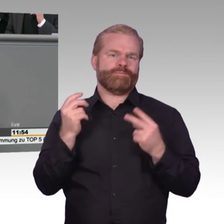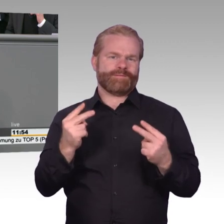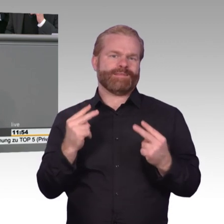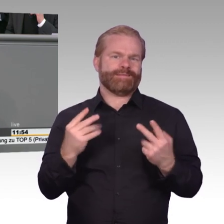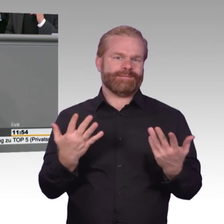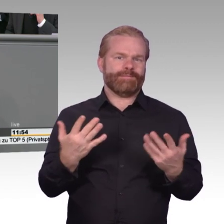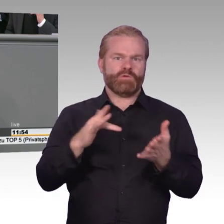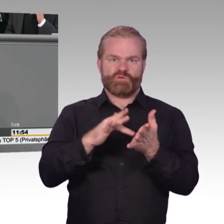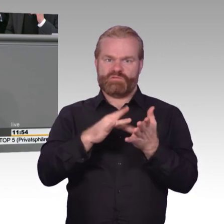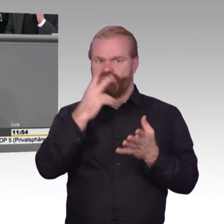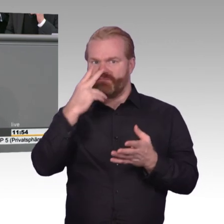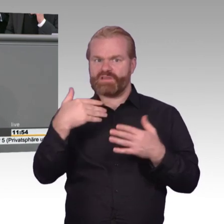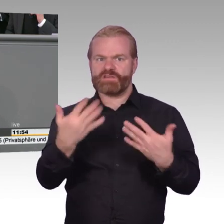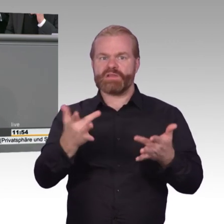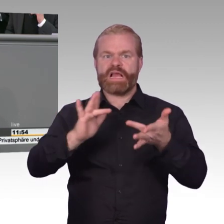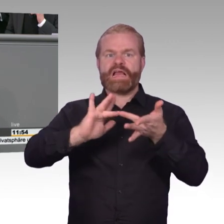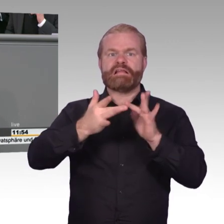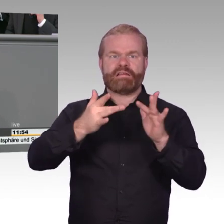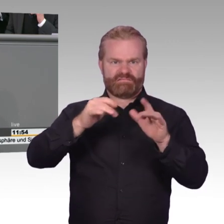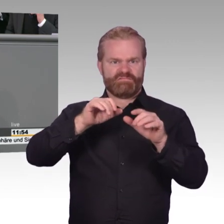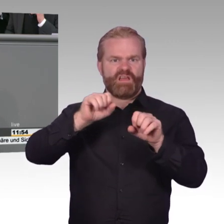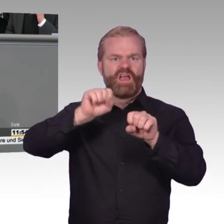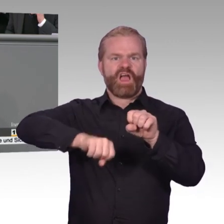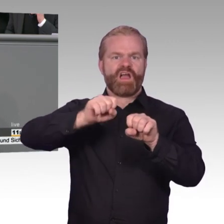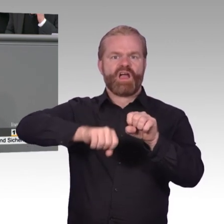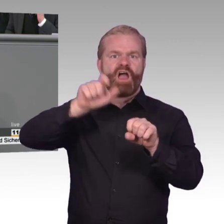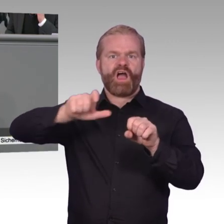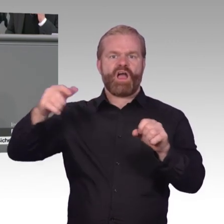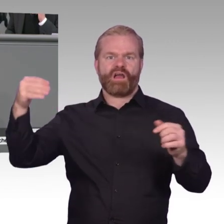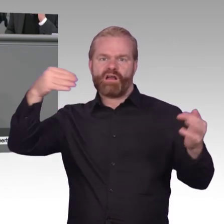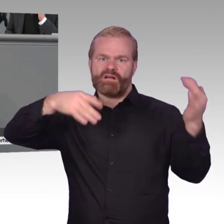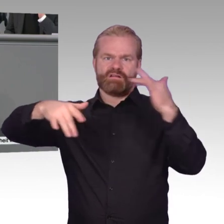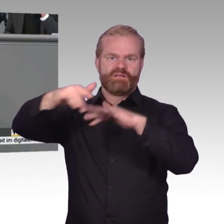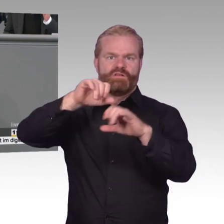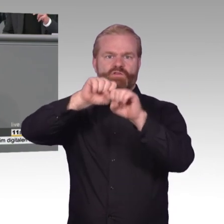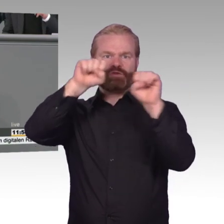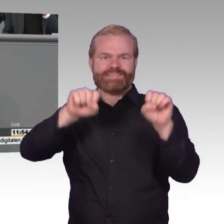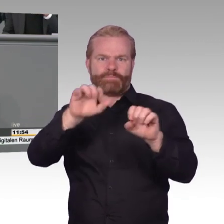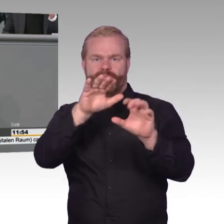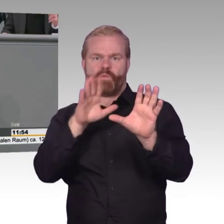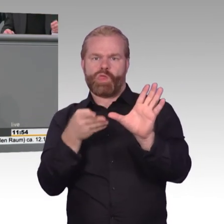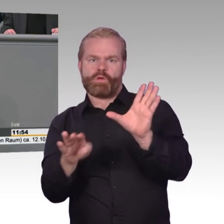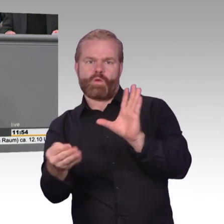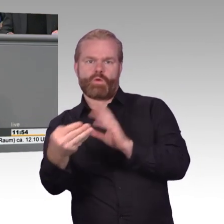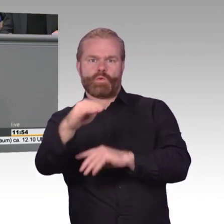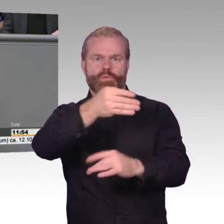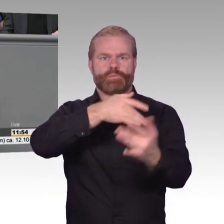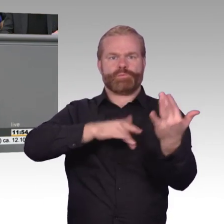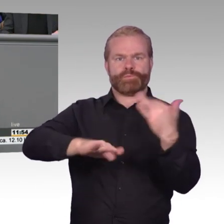es eine staatliche Verantwortung und Pflicht dafür gibt. Die Bundesregierung hat in der vergangenen Legislatur das IT-Sicherheitsgesetz mit seinen Melde-